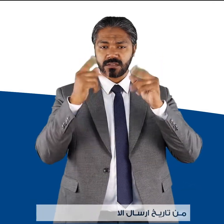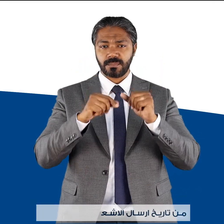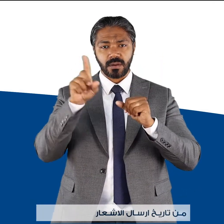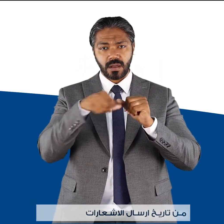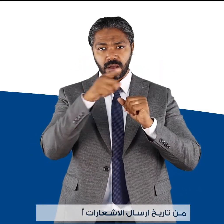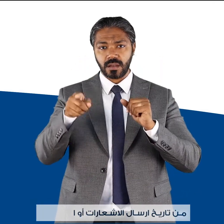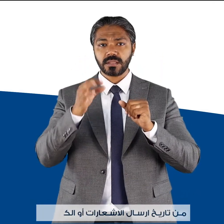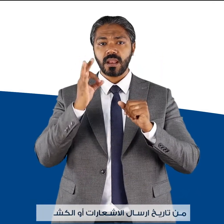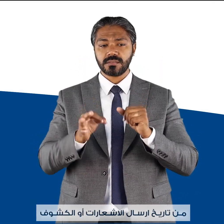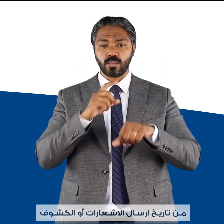الإشعارات أو الكشوف